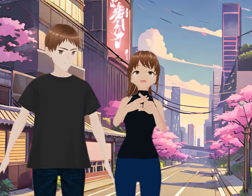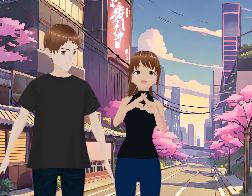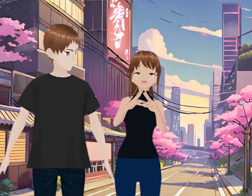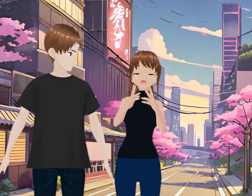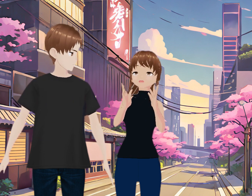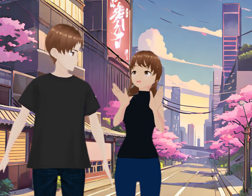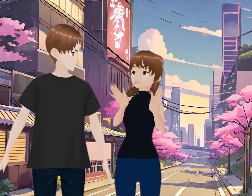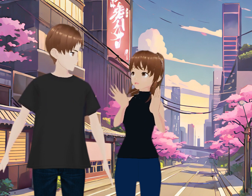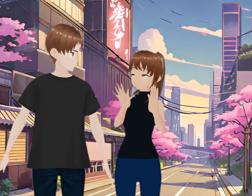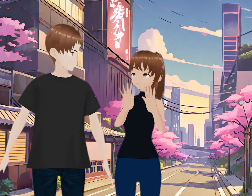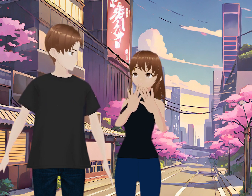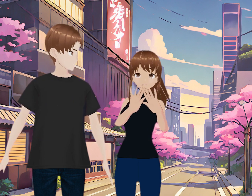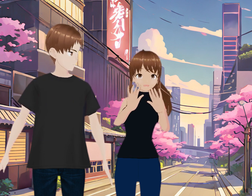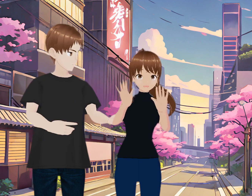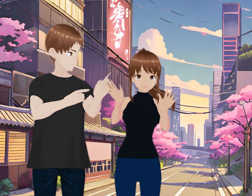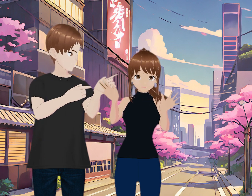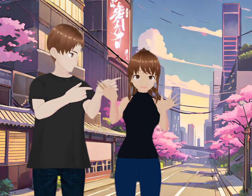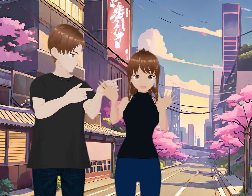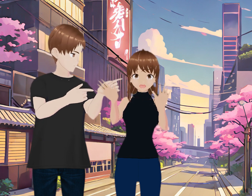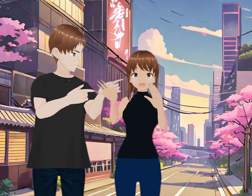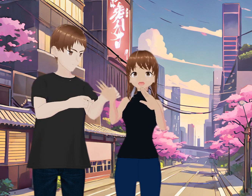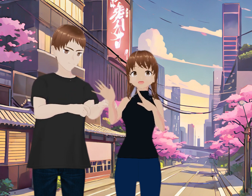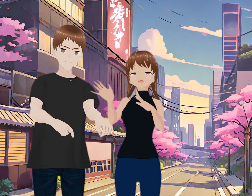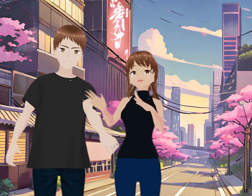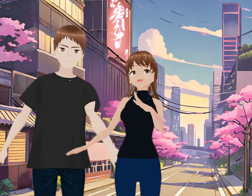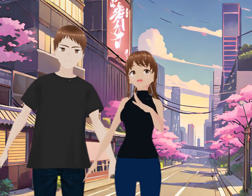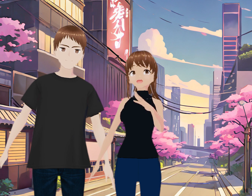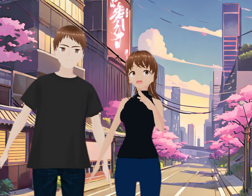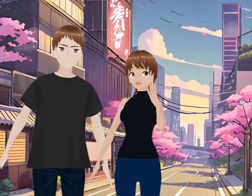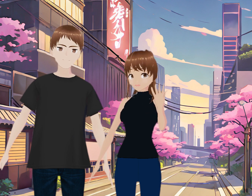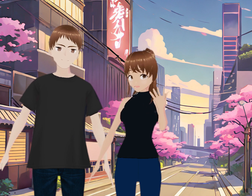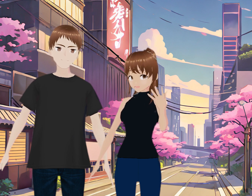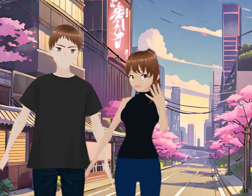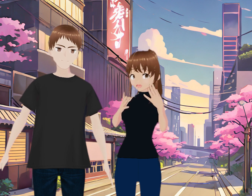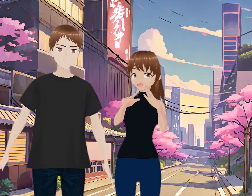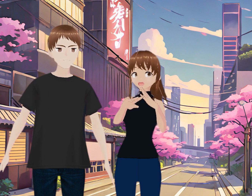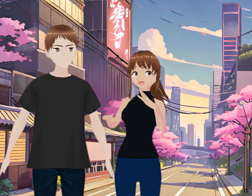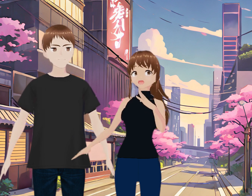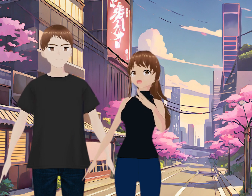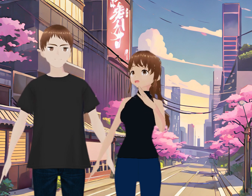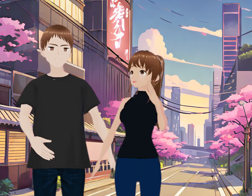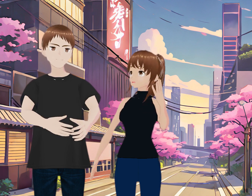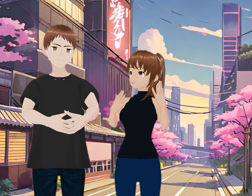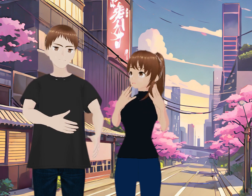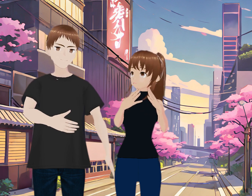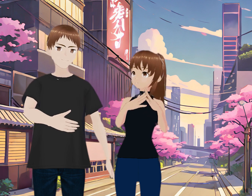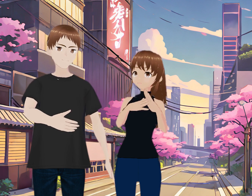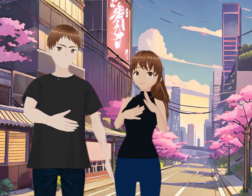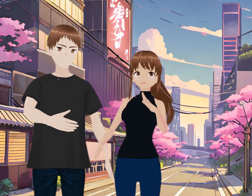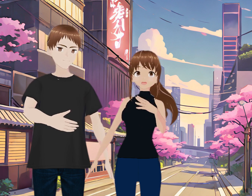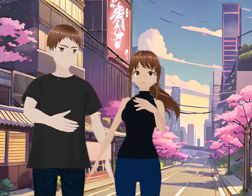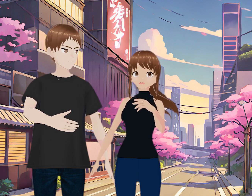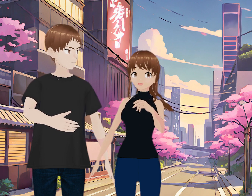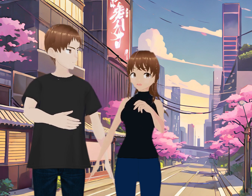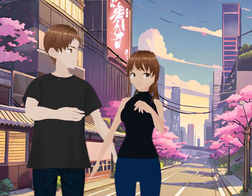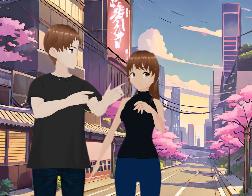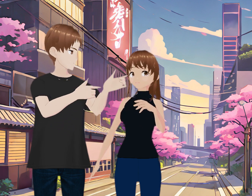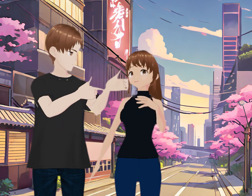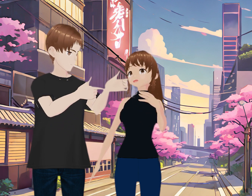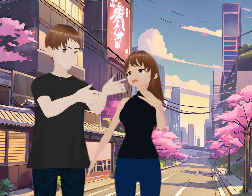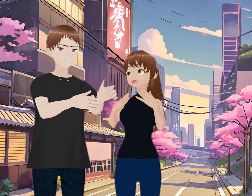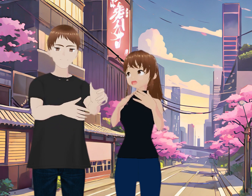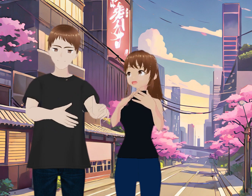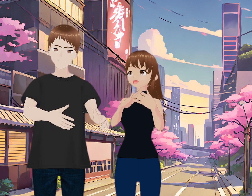película que la verdad yo no había visto Está en Netflix Y es de la colección de estudios Ghibli